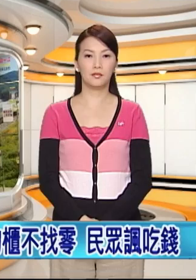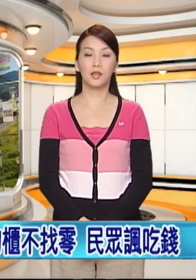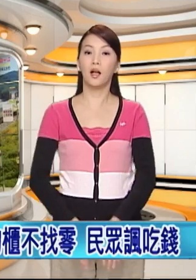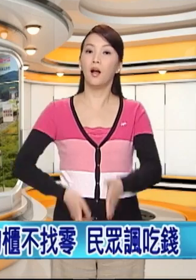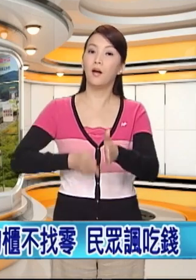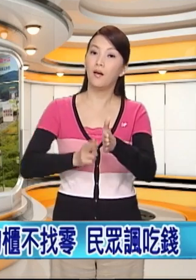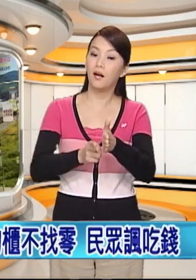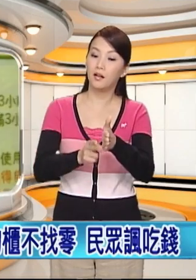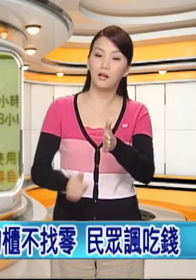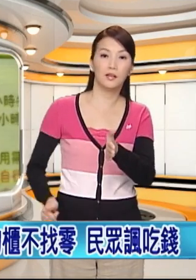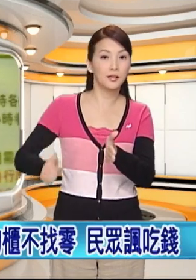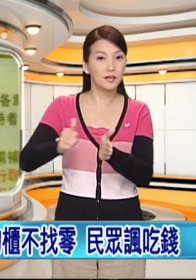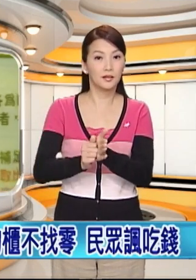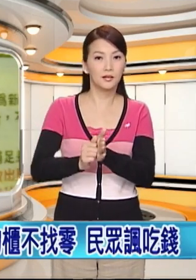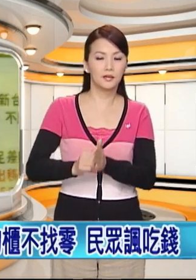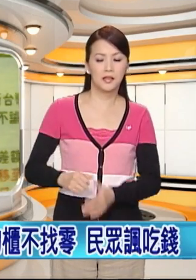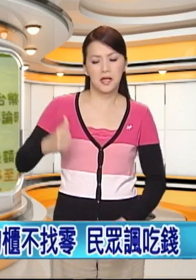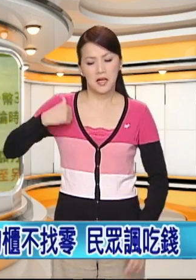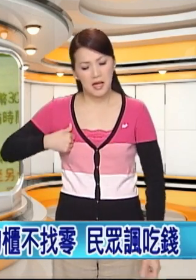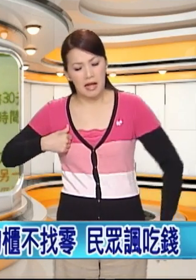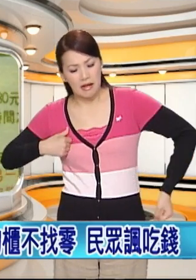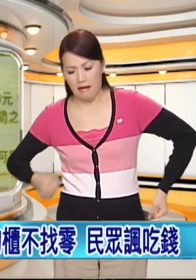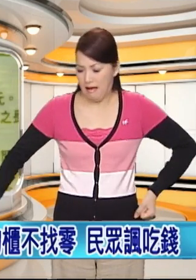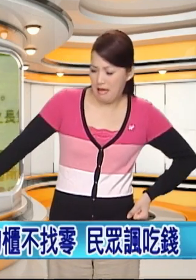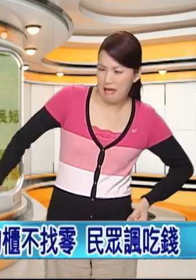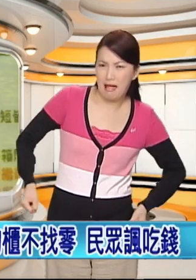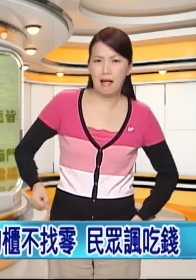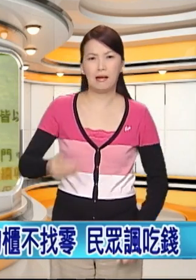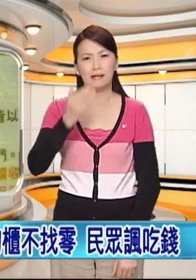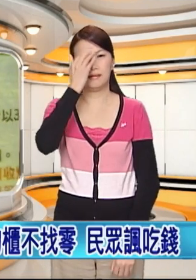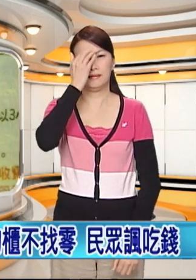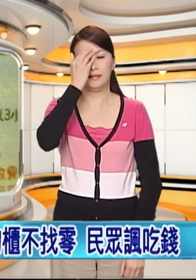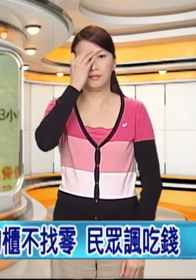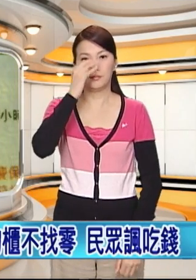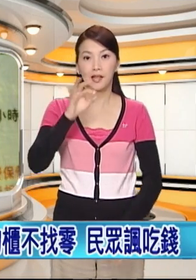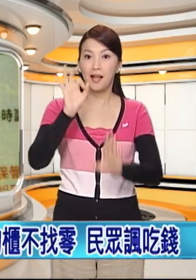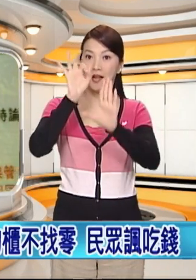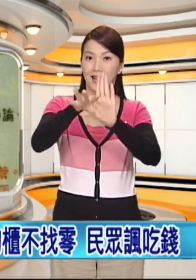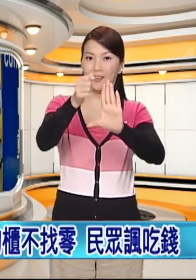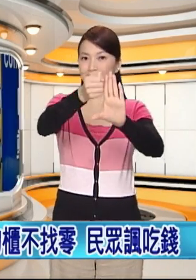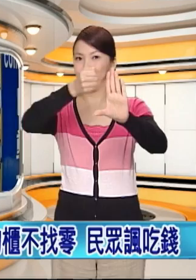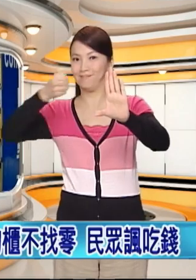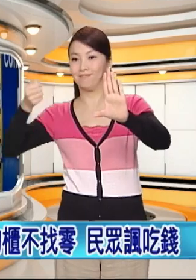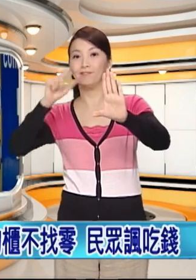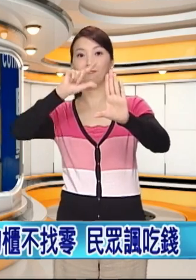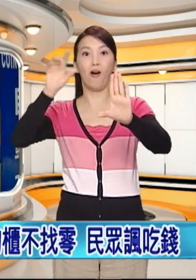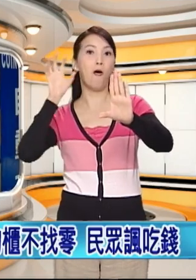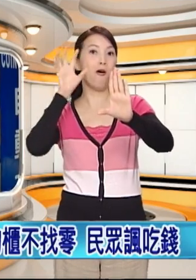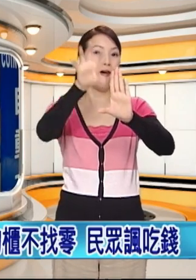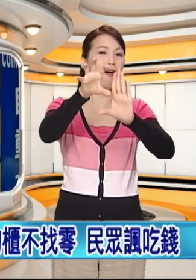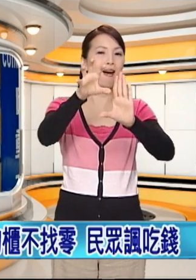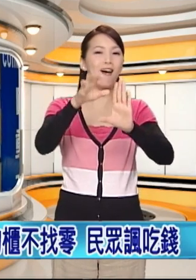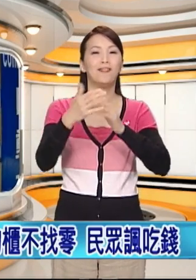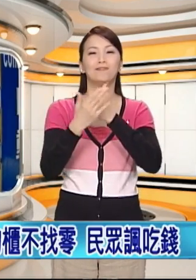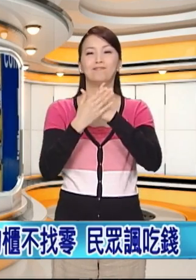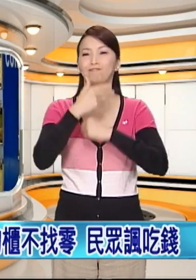不少人到了车站会带了一堆行李在身上可能不方便于是寄放在寄物柜里头